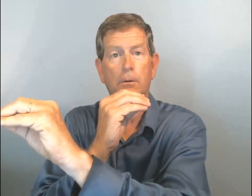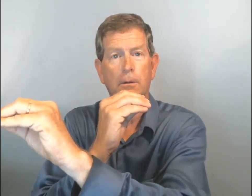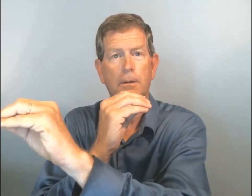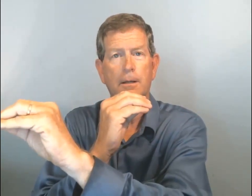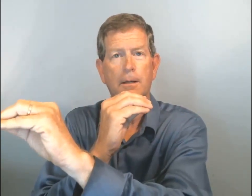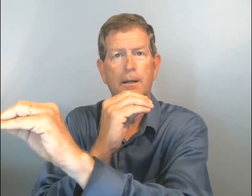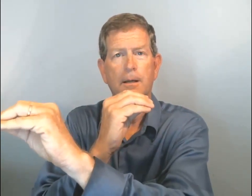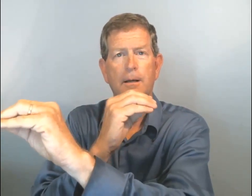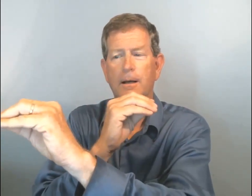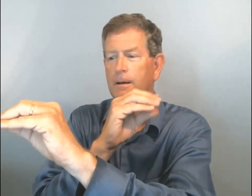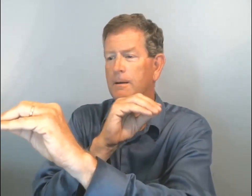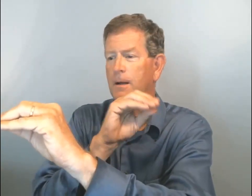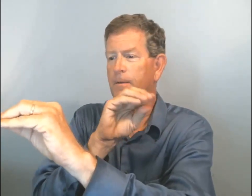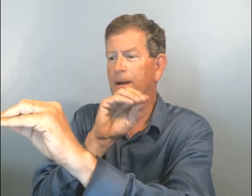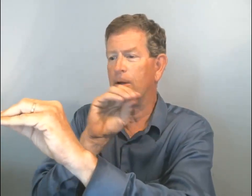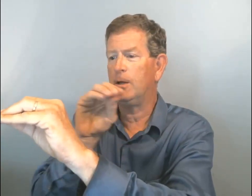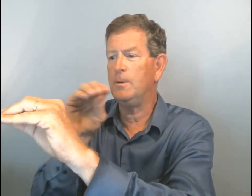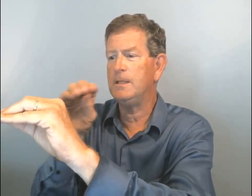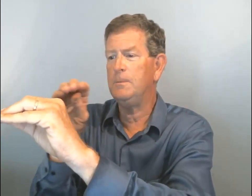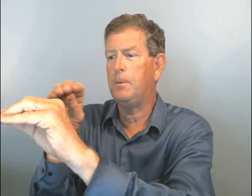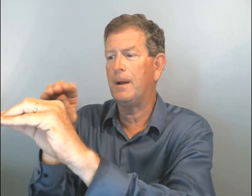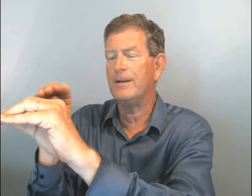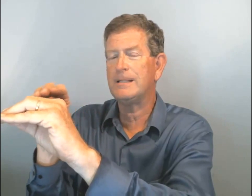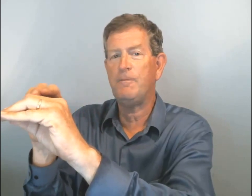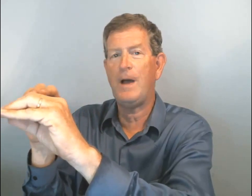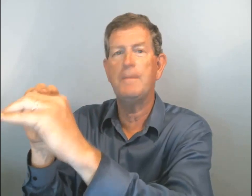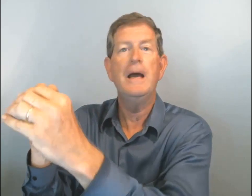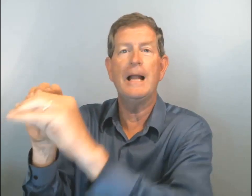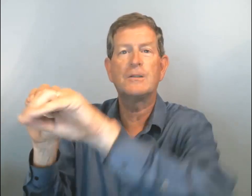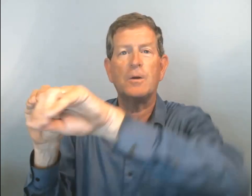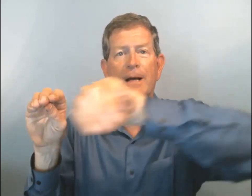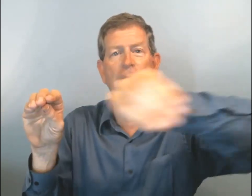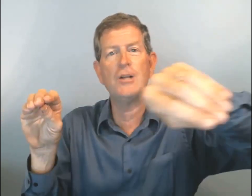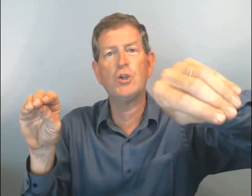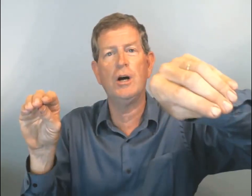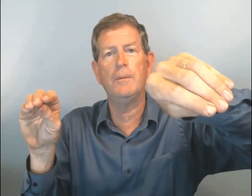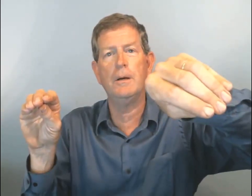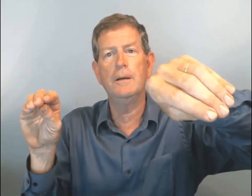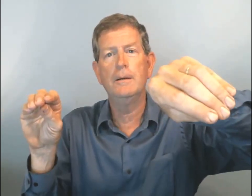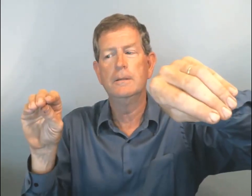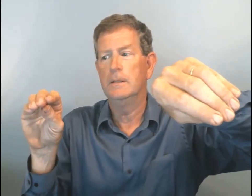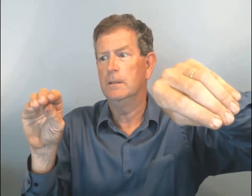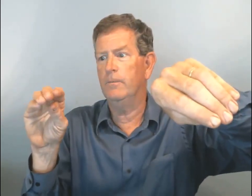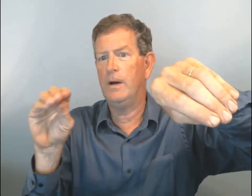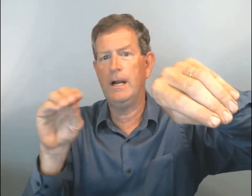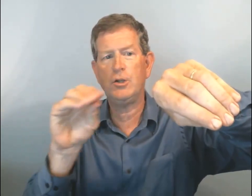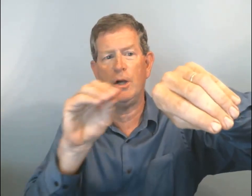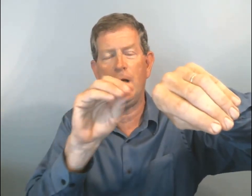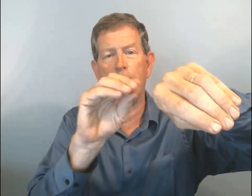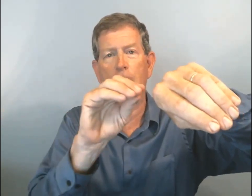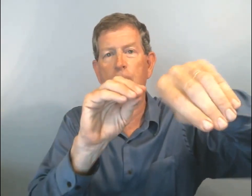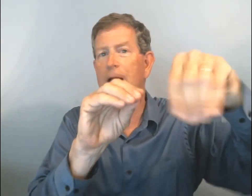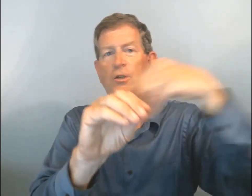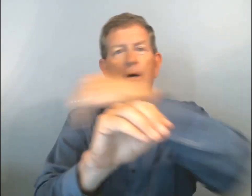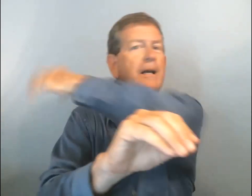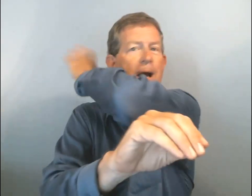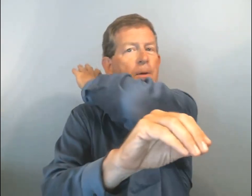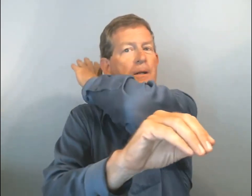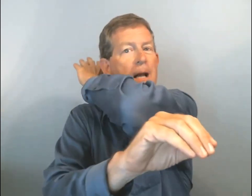! L'homme, il va dans la cuisine pour parler avec sa femme. Elle s'en va dans la chambre. L'homme va à la chambre et puis elle sort carrément de l